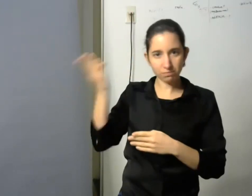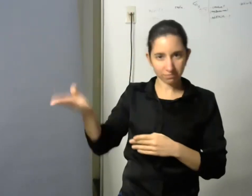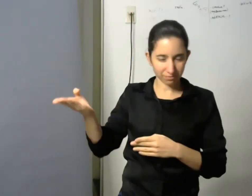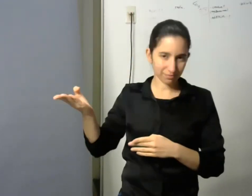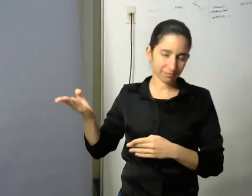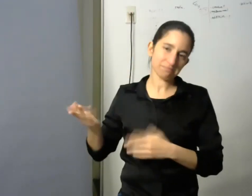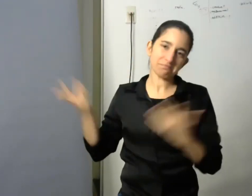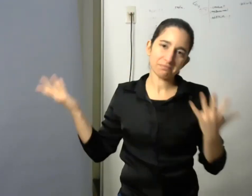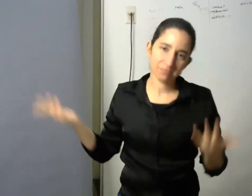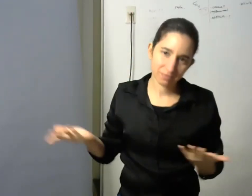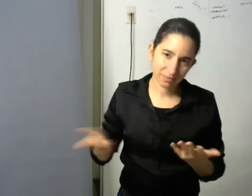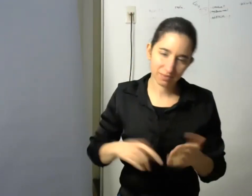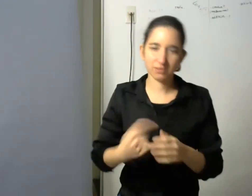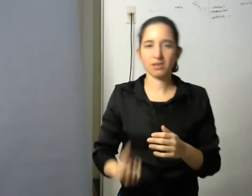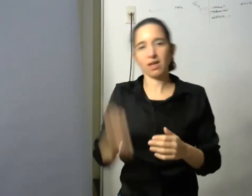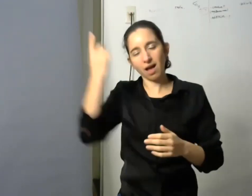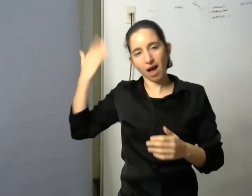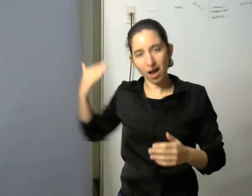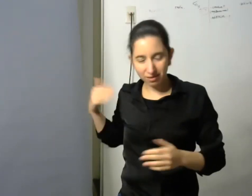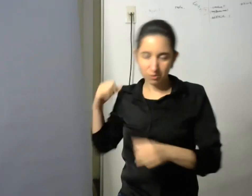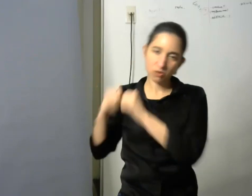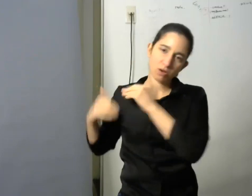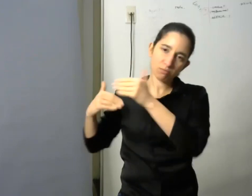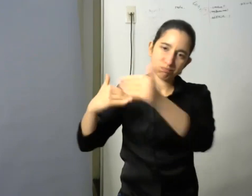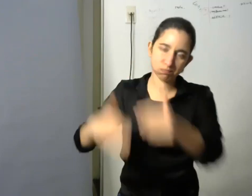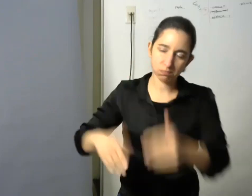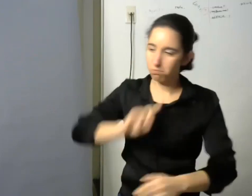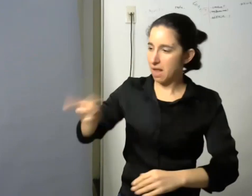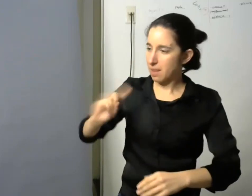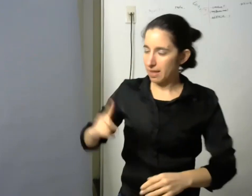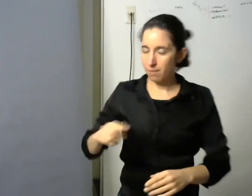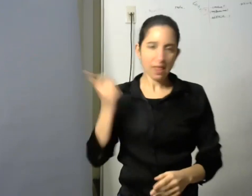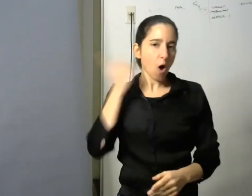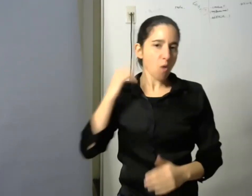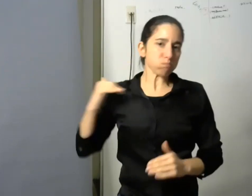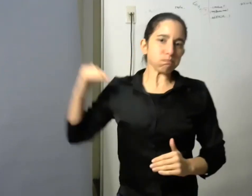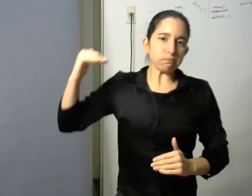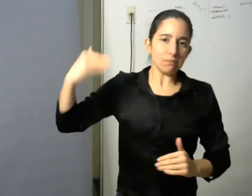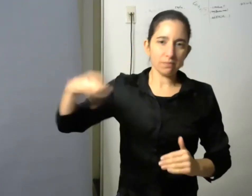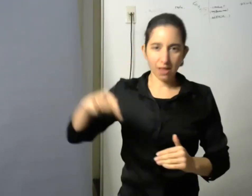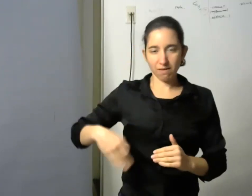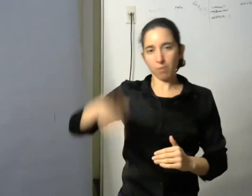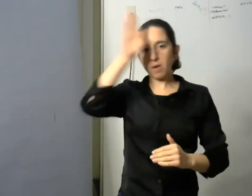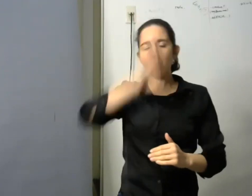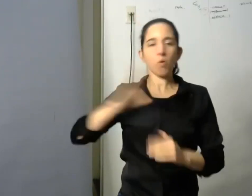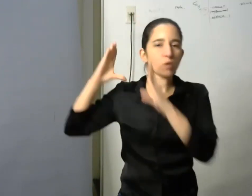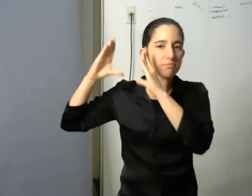la norma audiencia hasta por la hipoacusia grabada paulatinamente hacia la